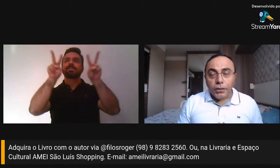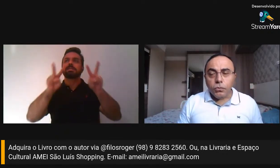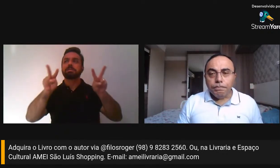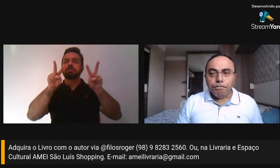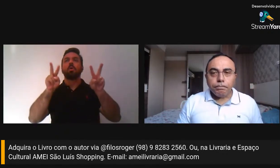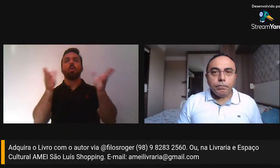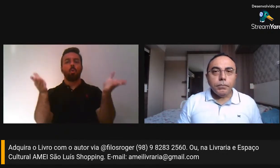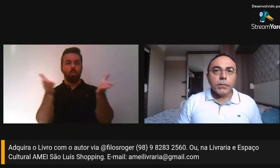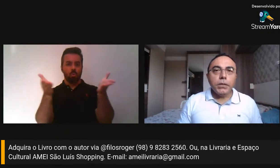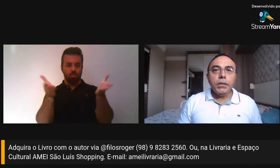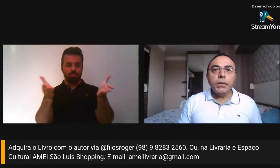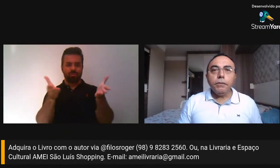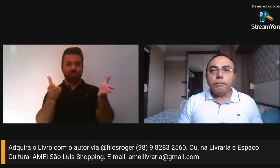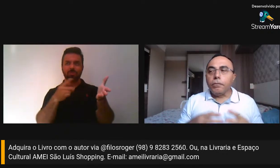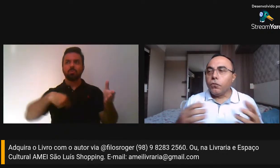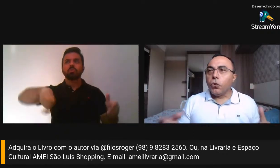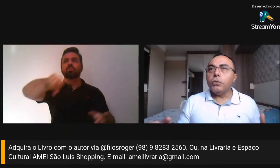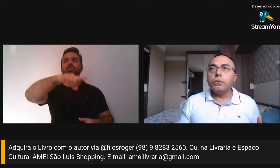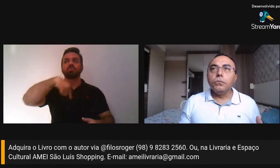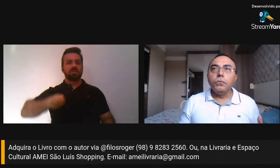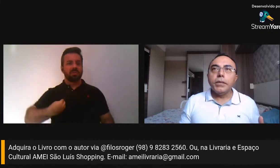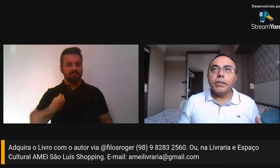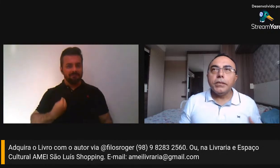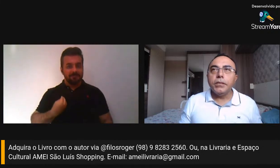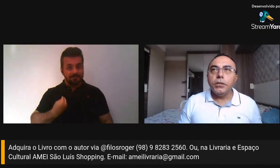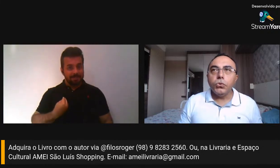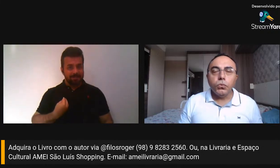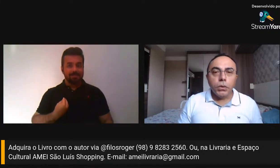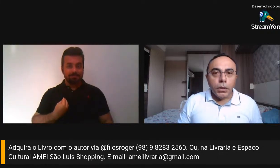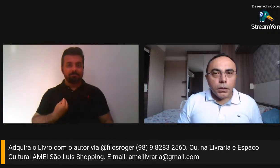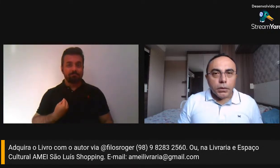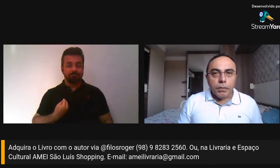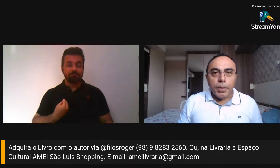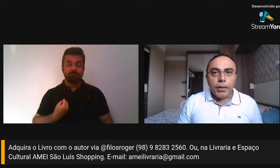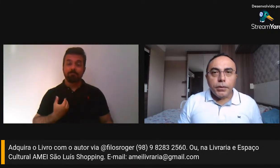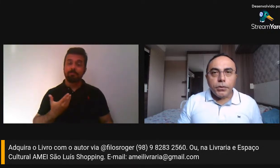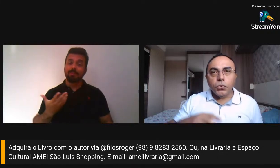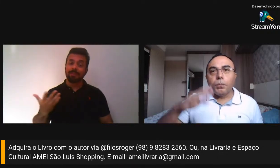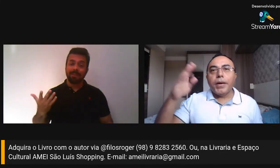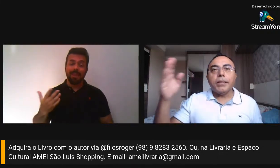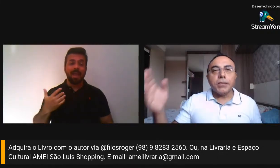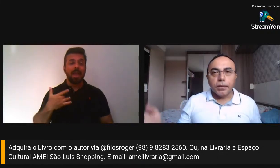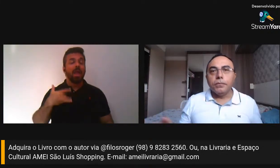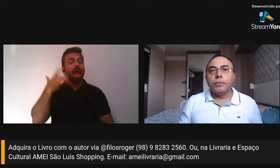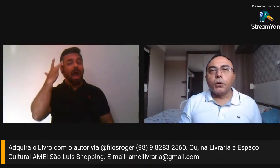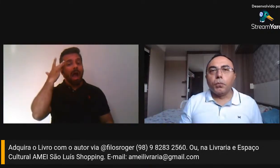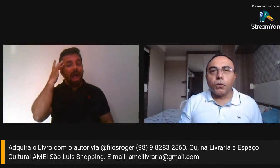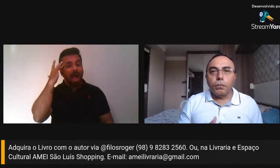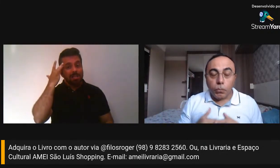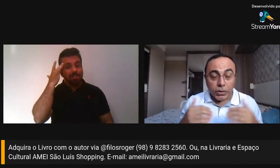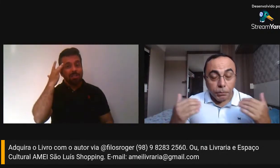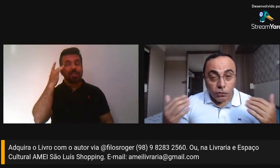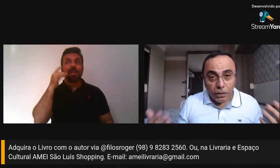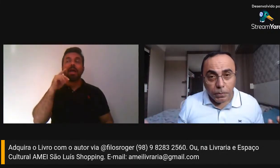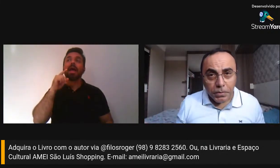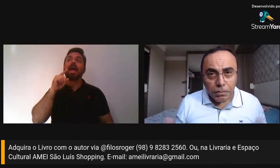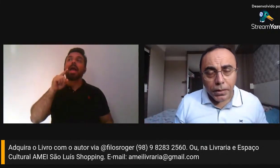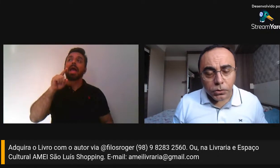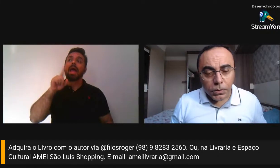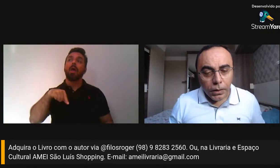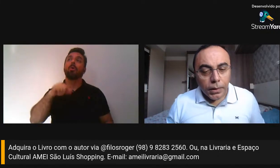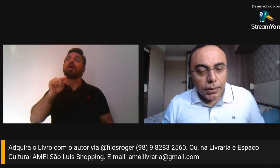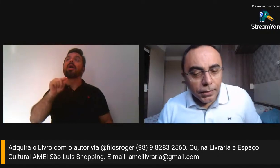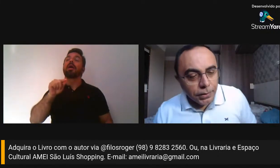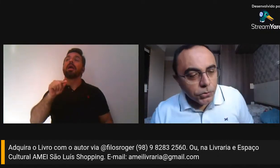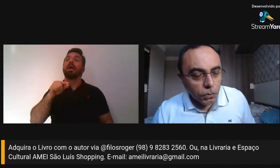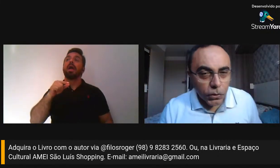vivendo, e foi um exercício também de superação, para eu poder provar para mim